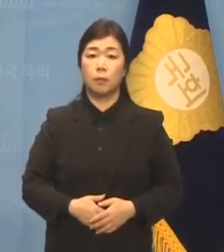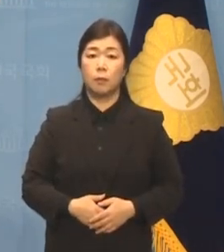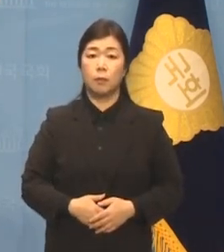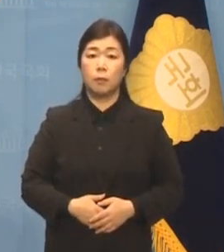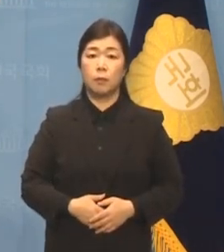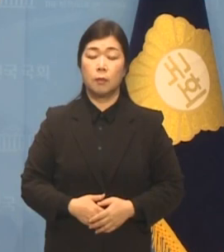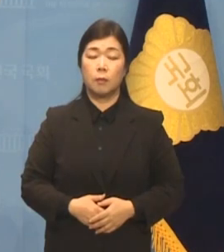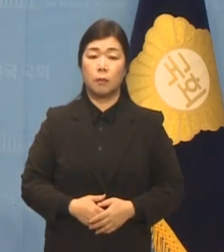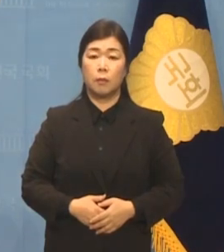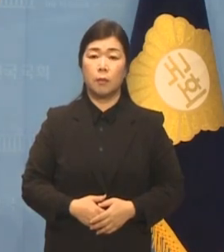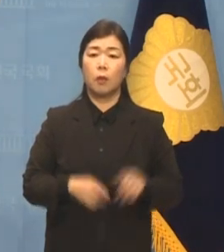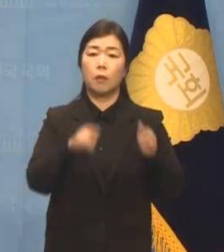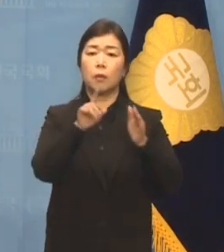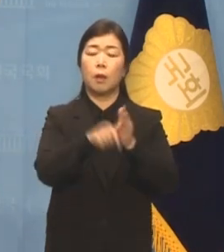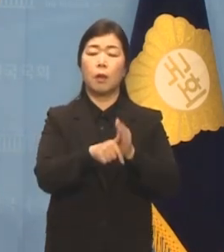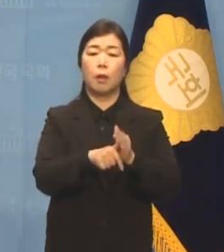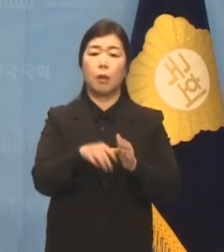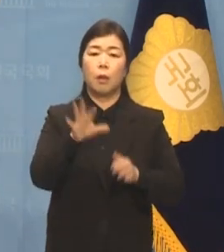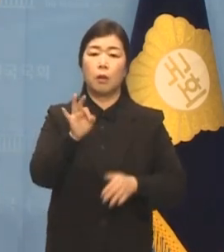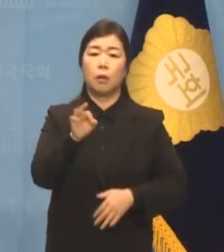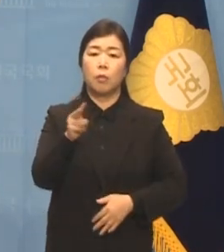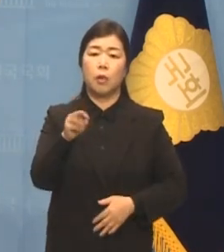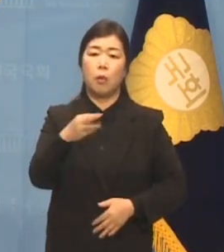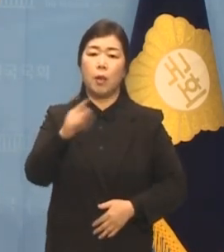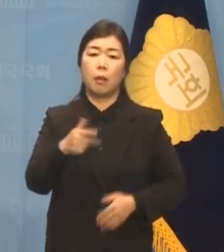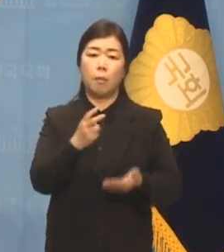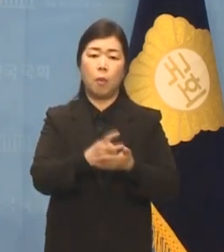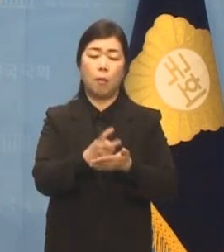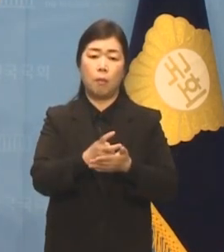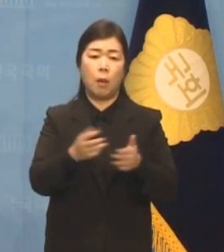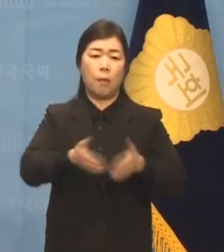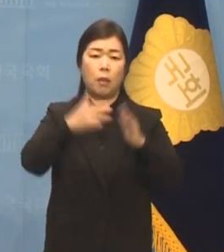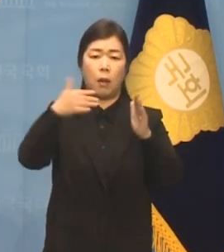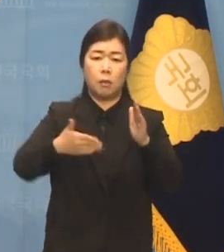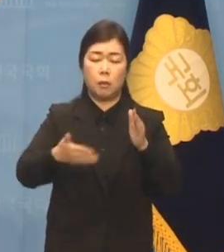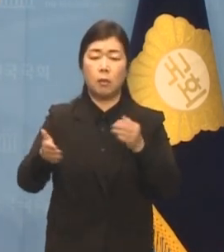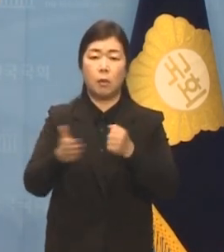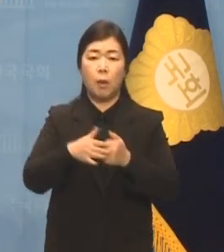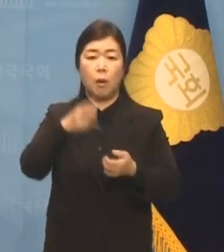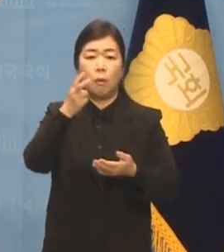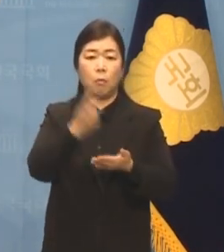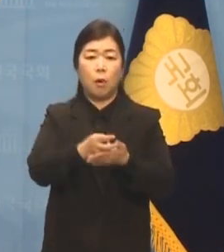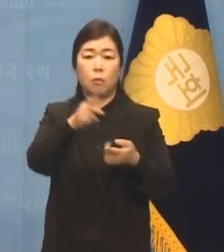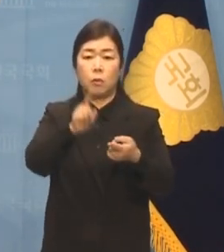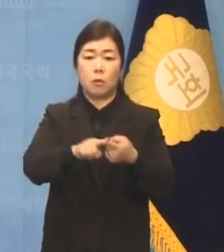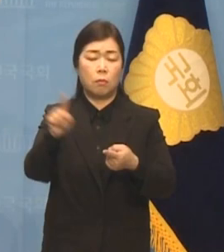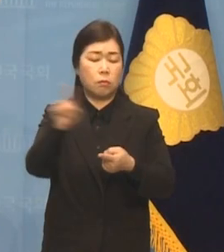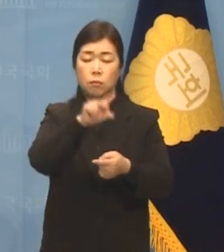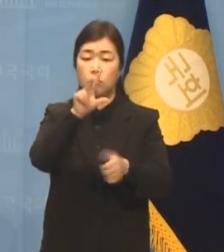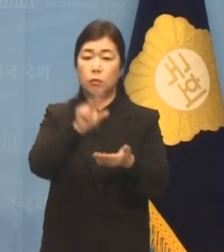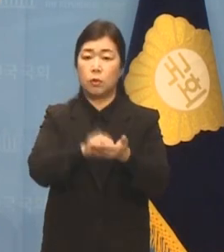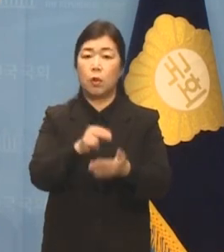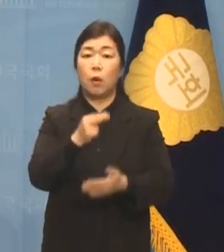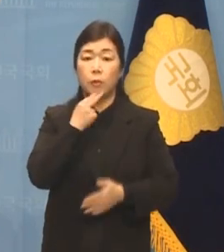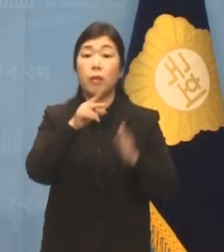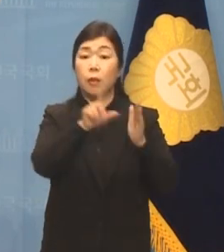이 당시는 김영란법도 만들어지기 전이라 법적으로도 아무 문제가 없습니다.